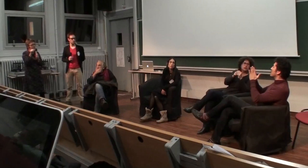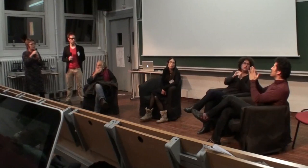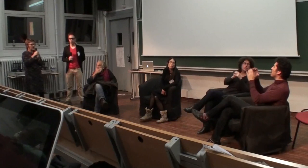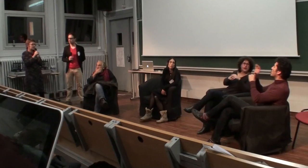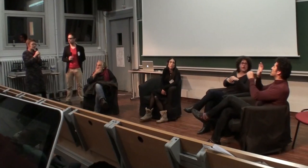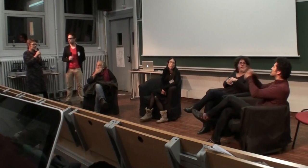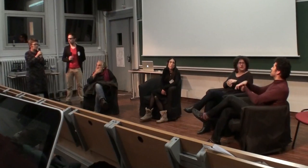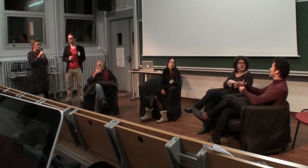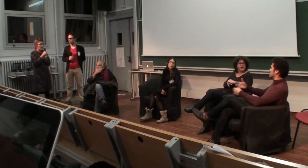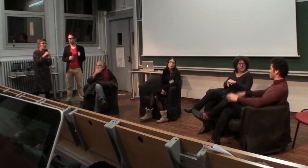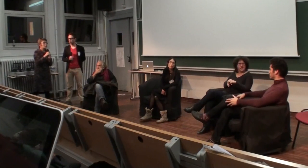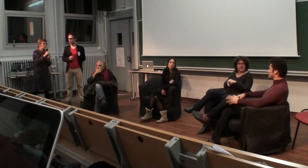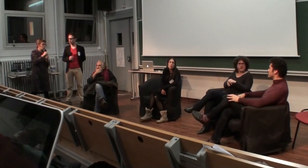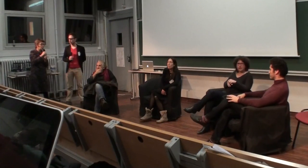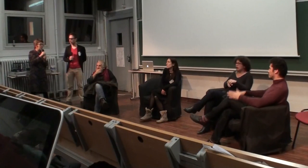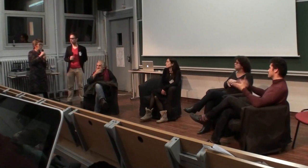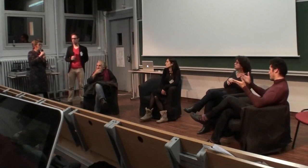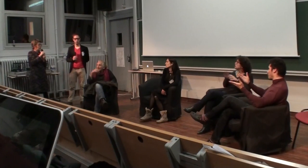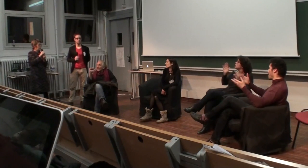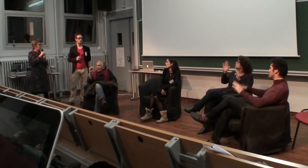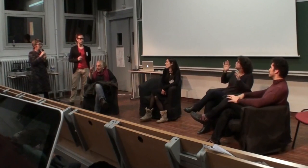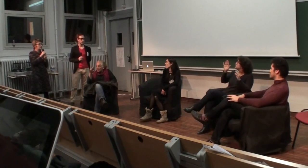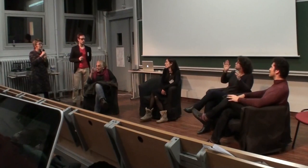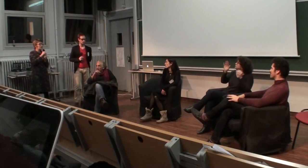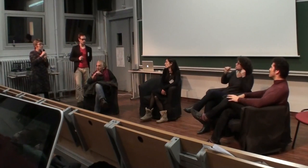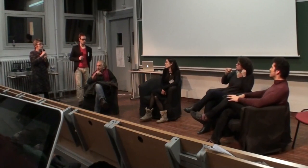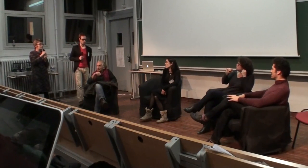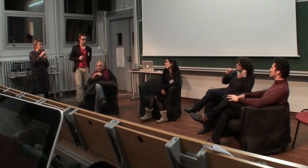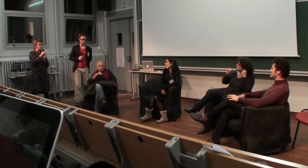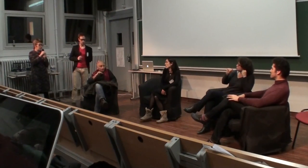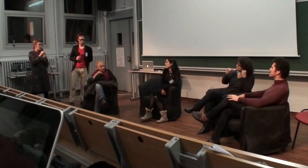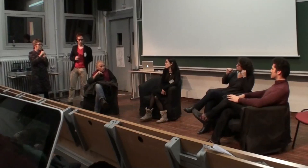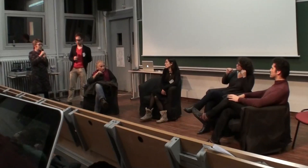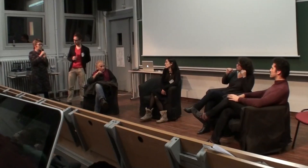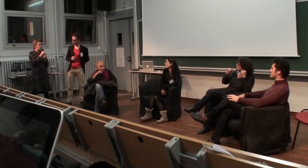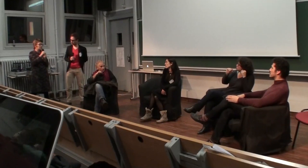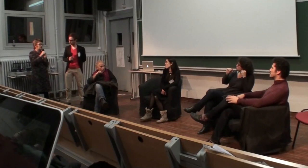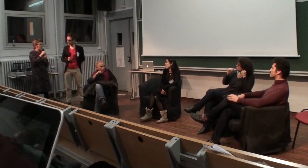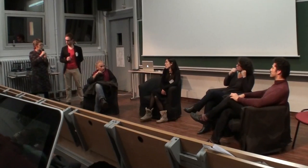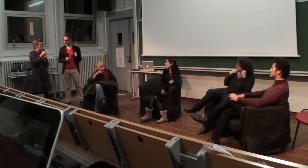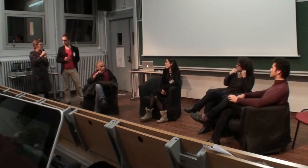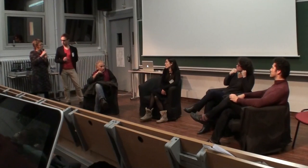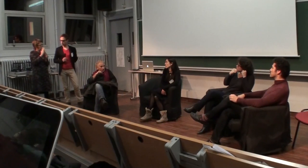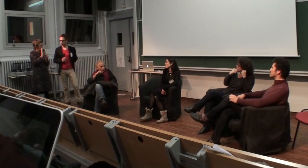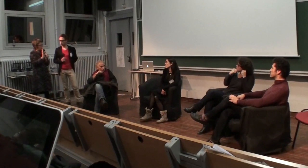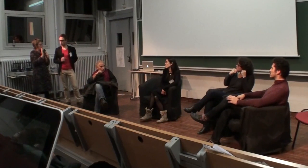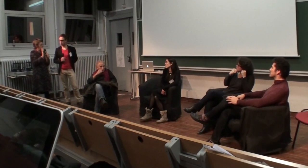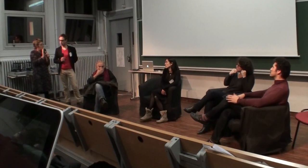C'est un article de loi contre l'oppression. Et aux Etats-Unis, ils ont beaucoup plus peur, finalement, des procès, etc. Donc les médecins sont un peu